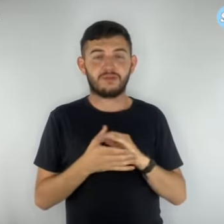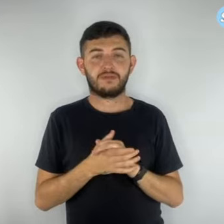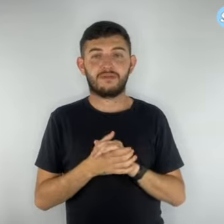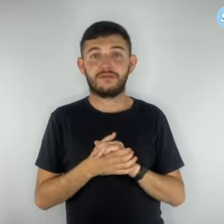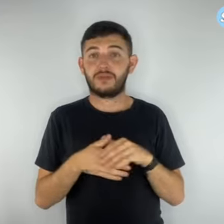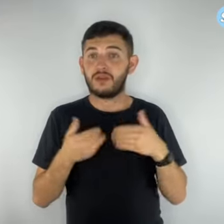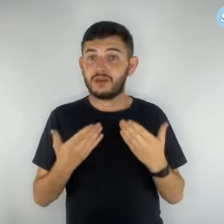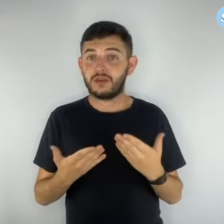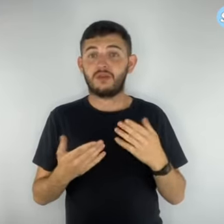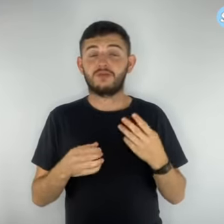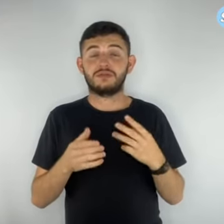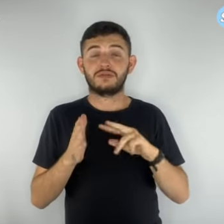mensagens.